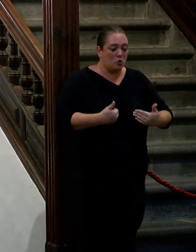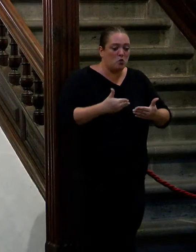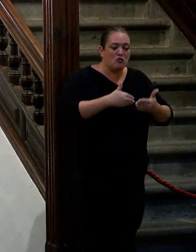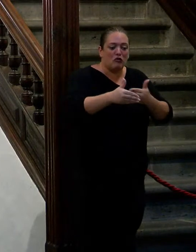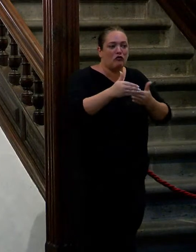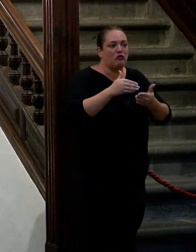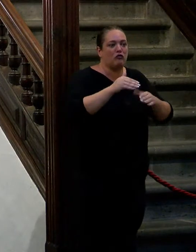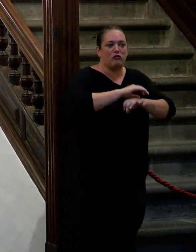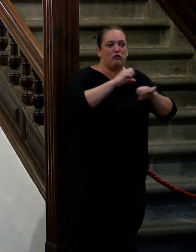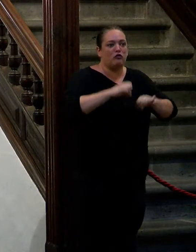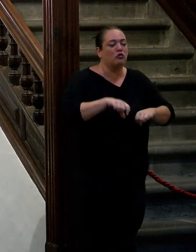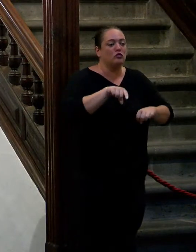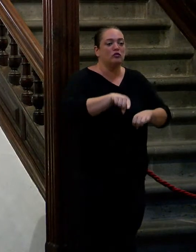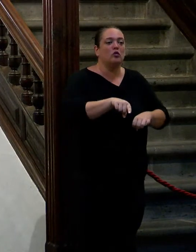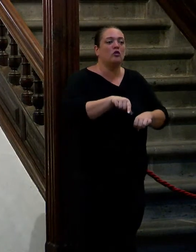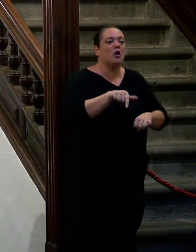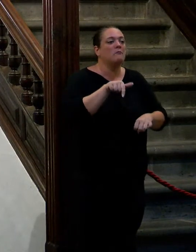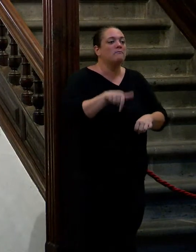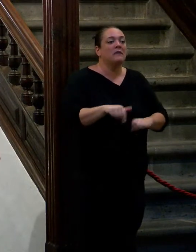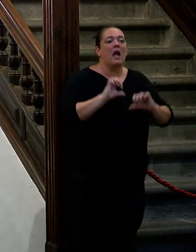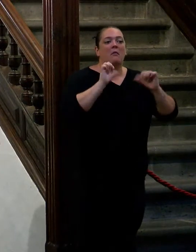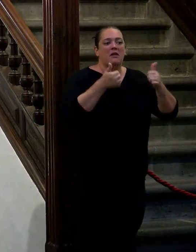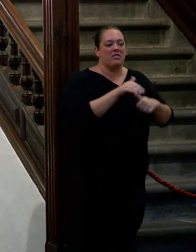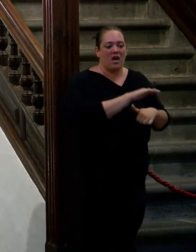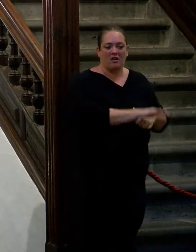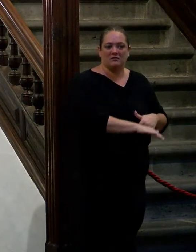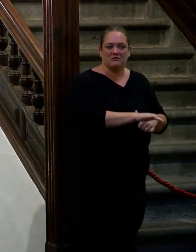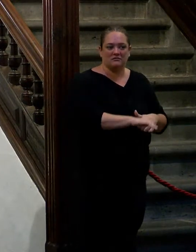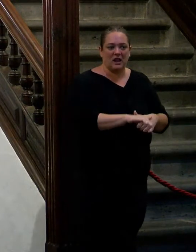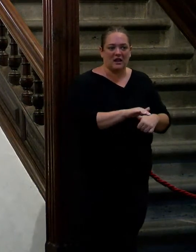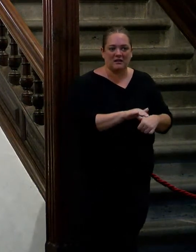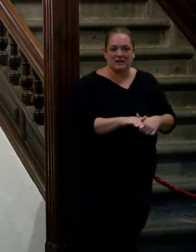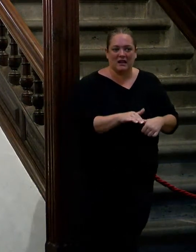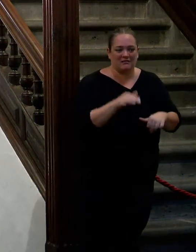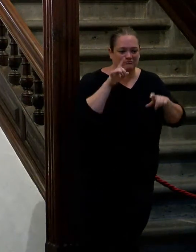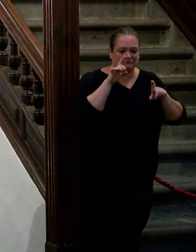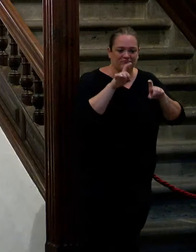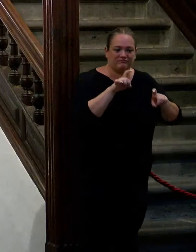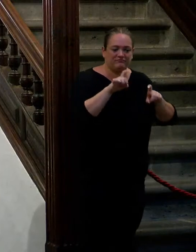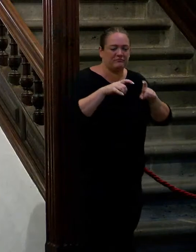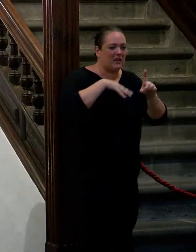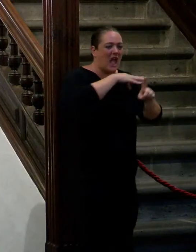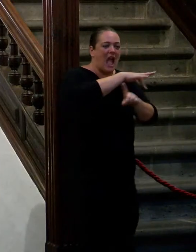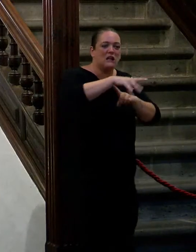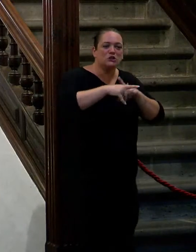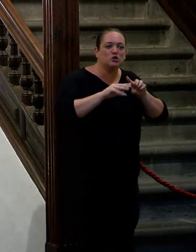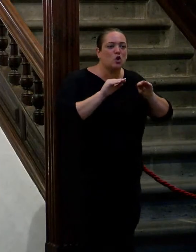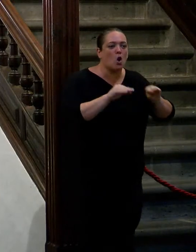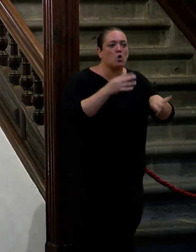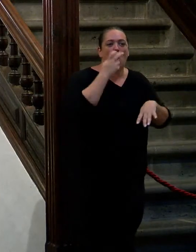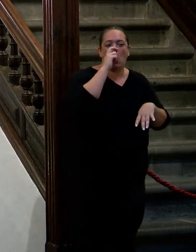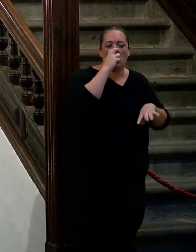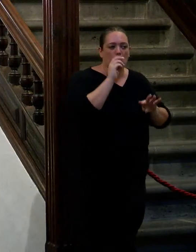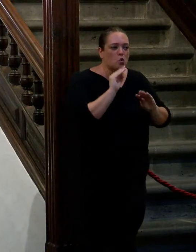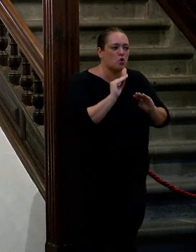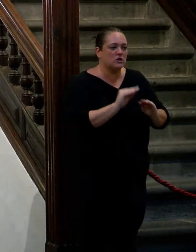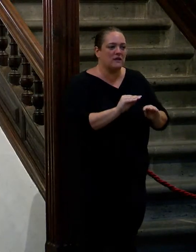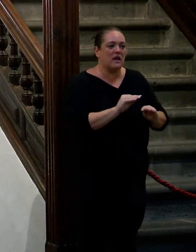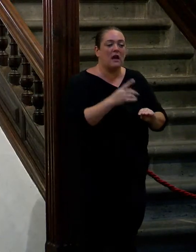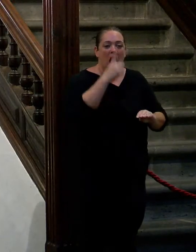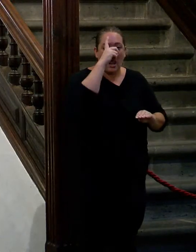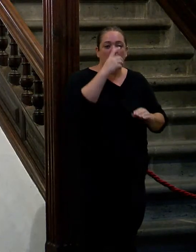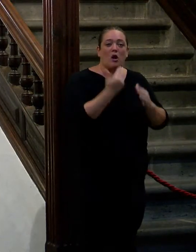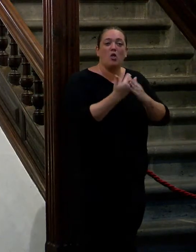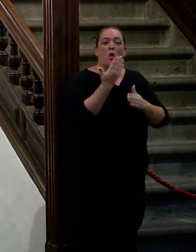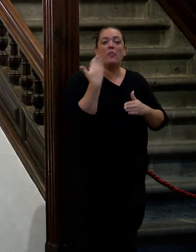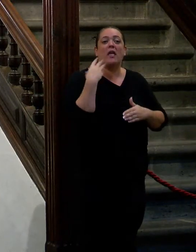después en la vida tiene que estar ahí sembrado cogido de tu entorno de tu curiosidad recuerdo que un día